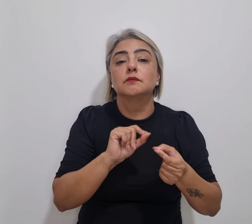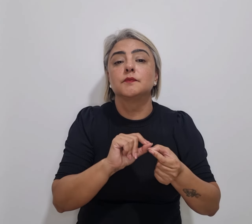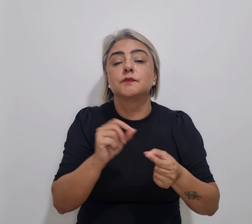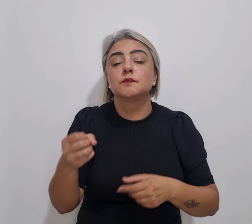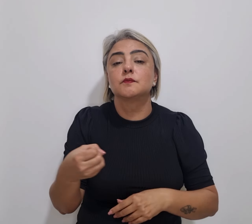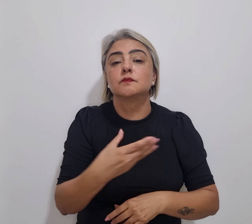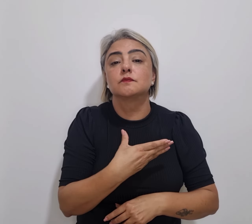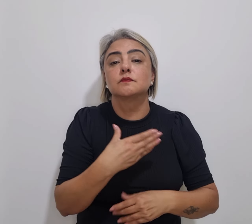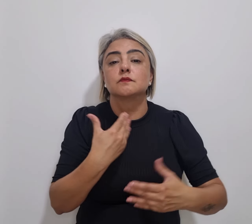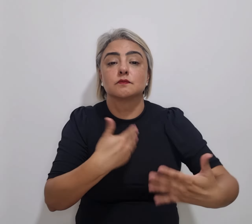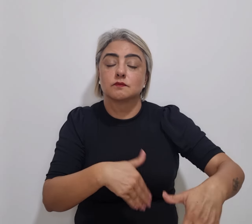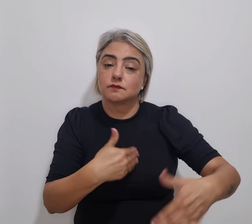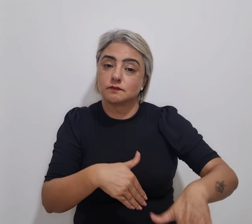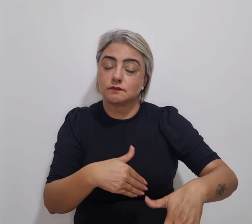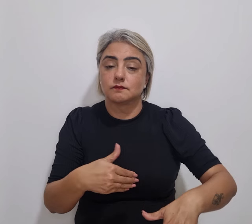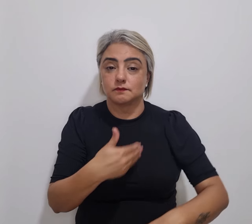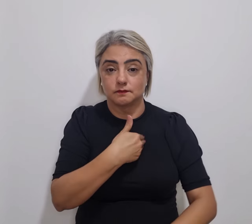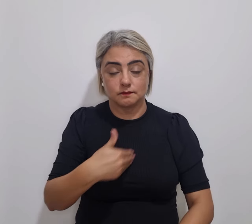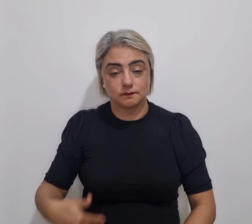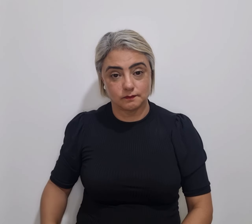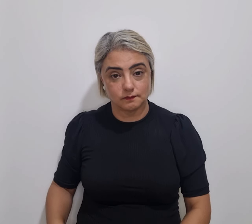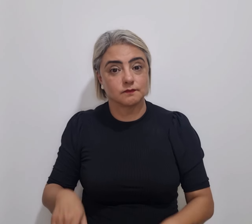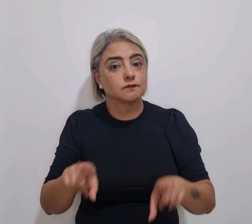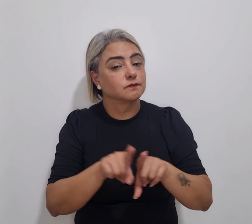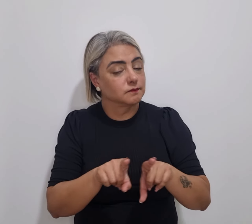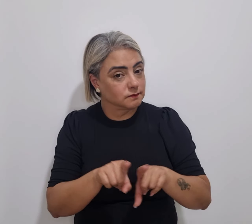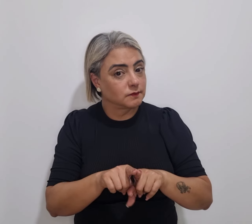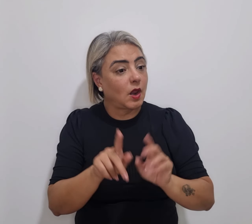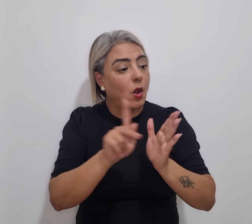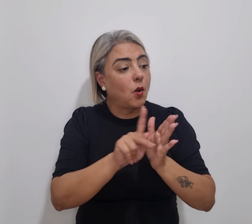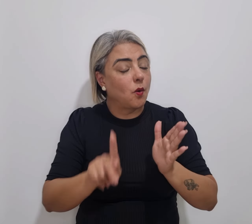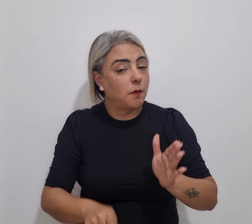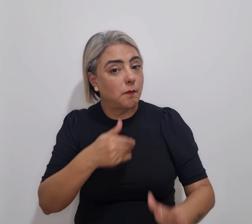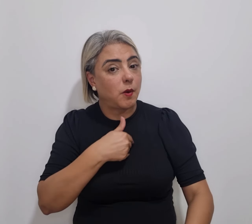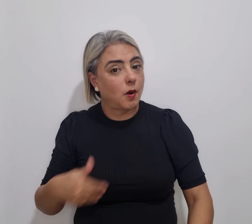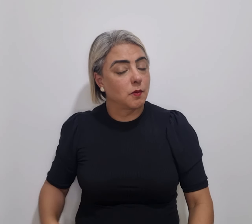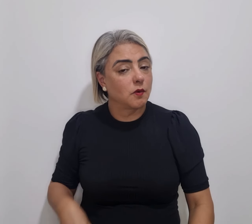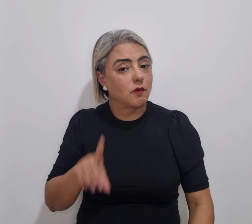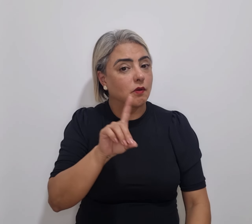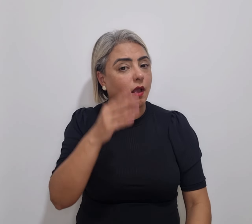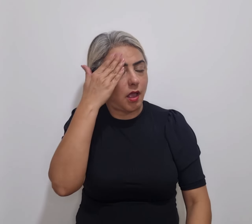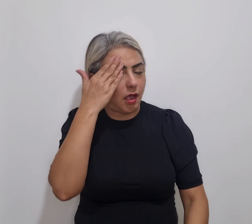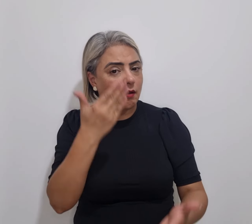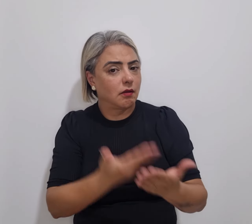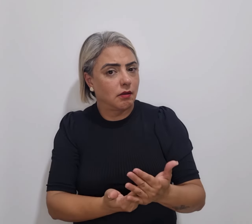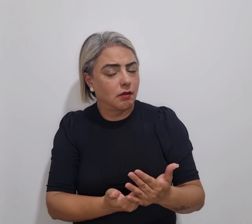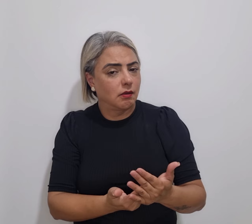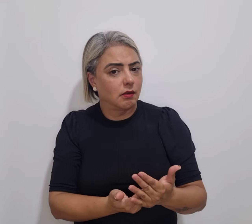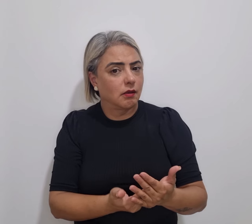novo concurso público. Inclusive, o próprio GDF reconhece que, mesmo chamando